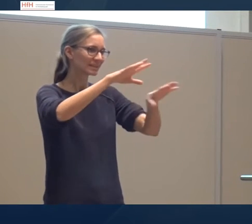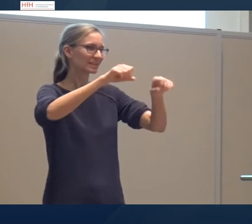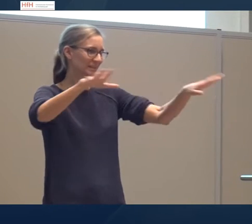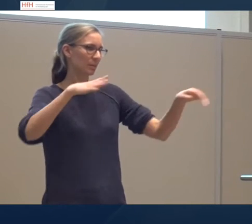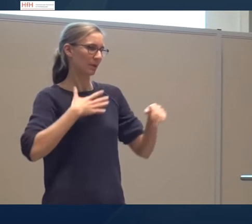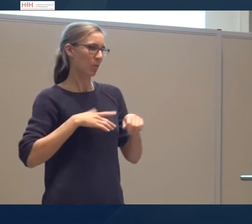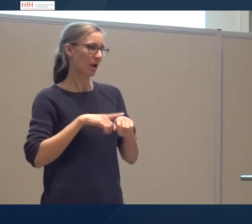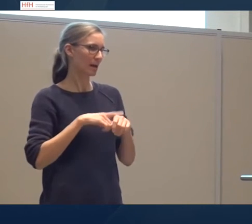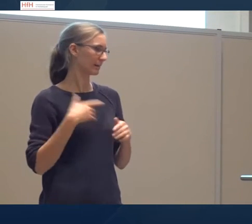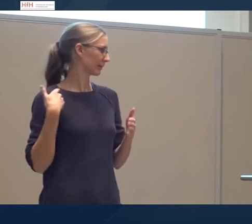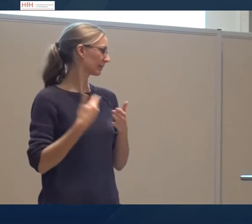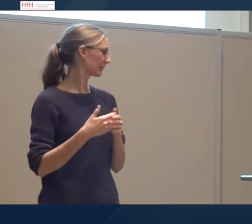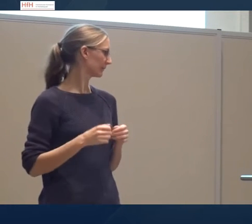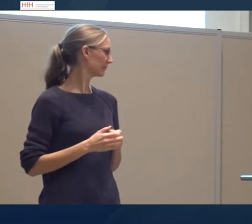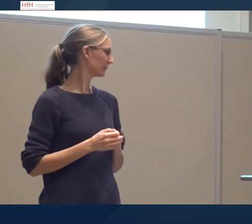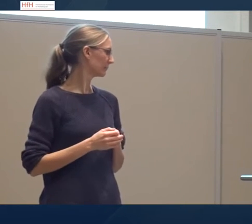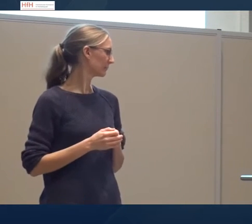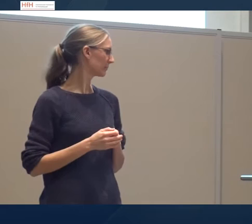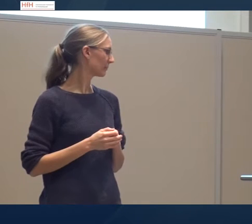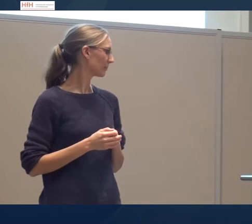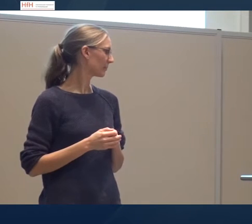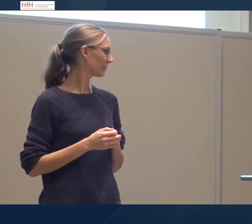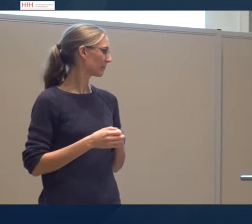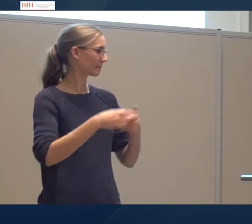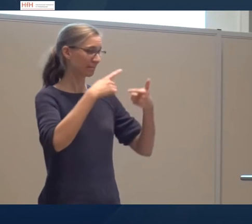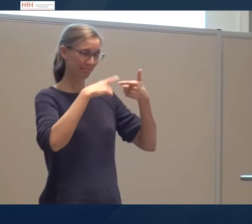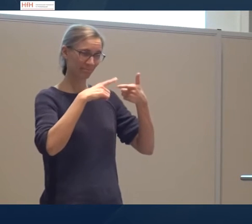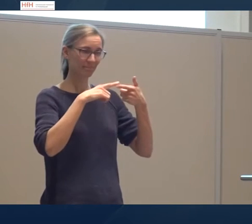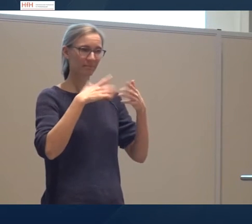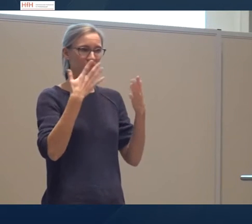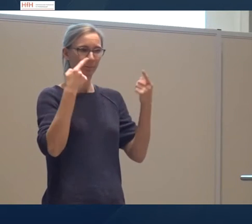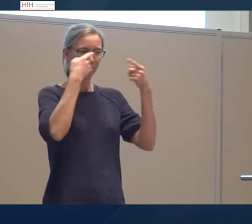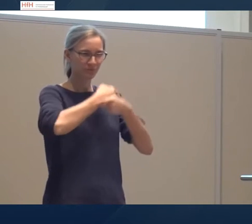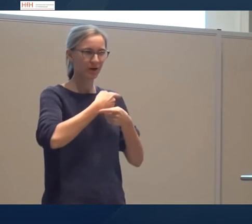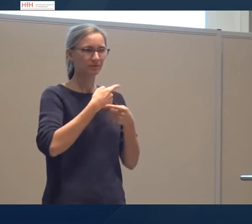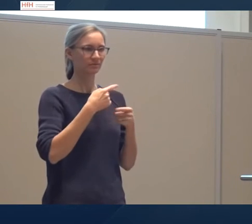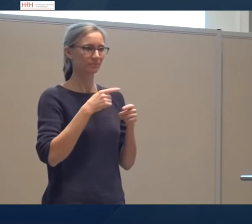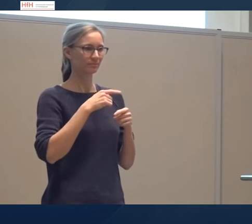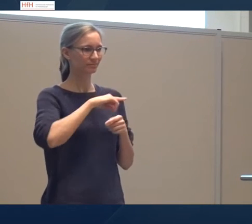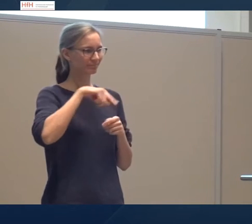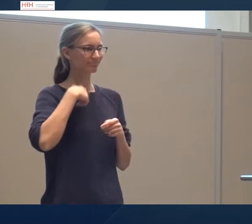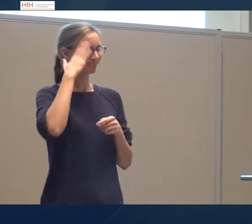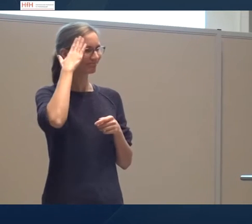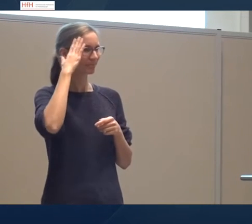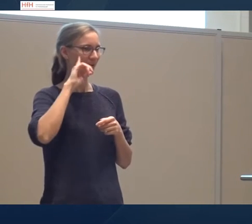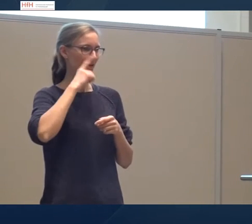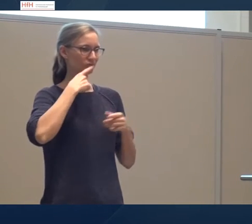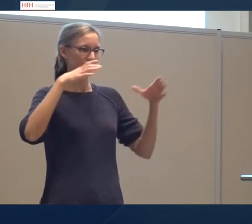Kolleginnen und Kollegen zuzugehen und unser Anliegen zu erklären. Es gab auch Missverständnisse